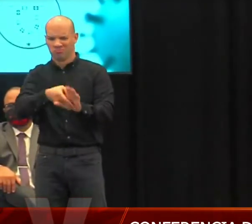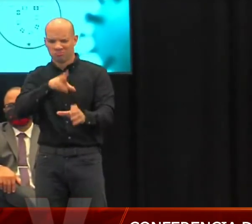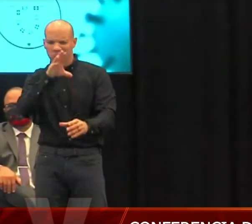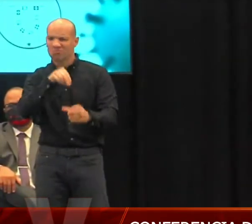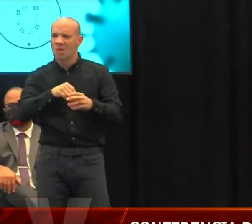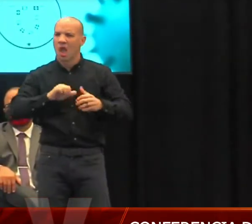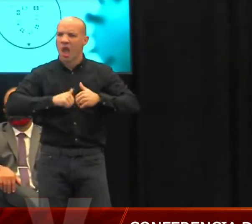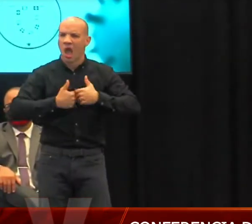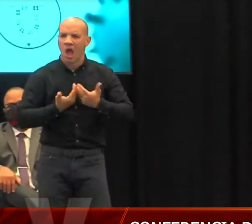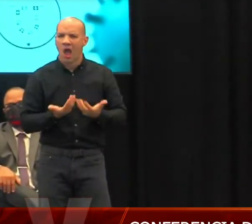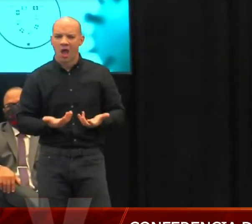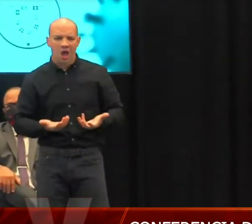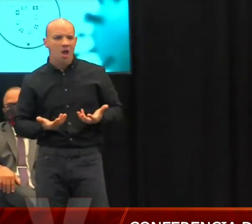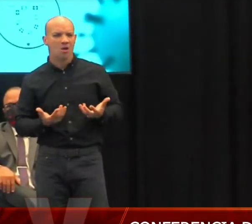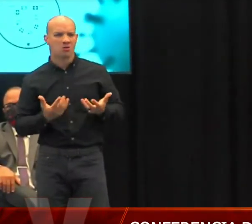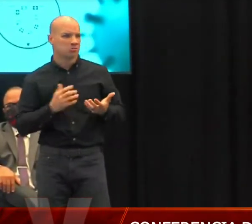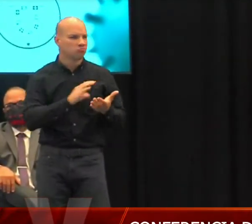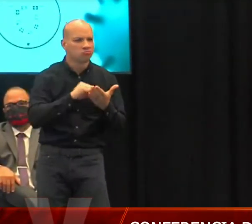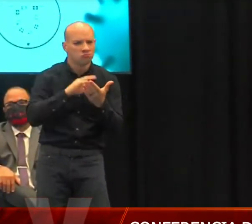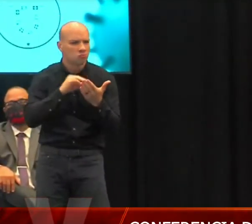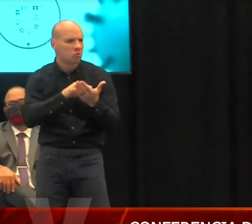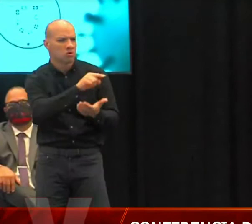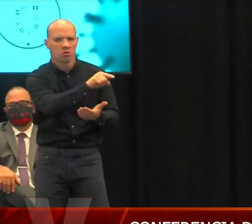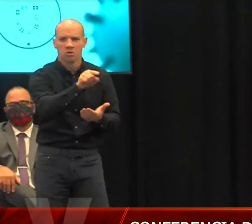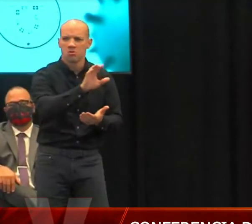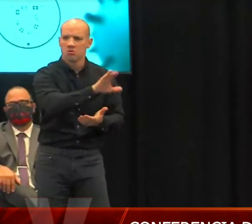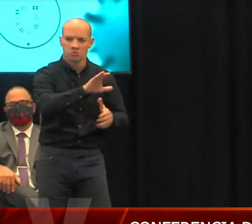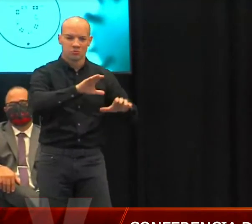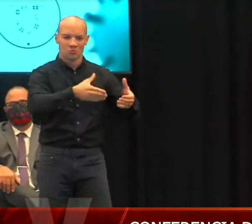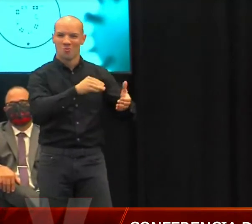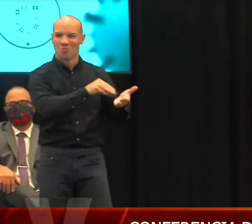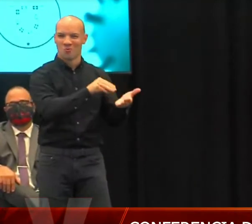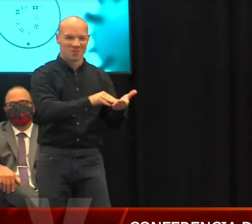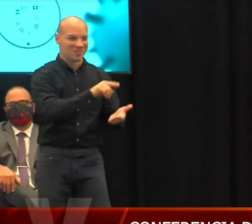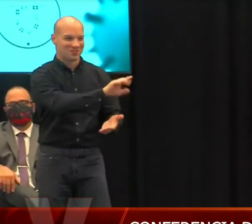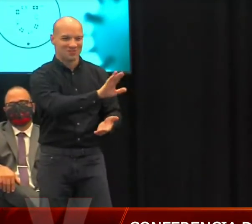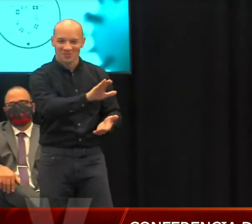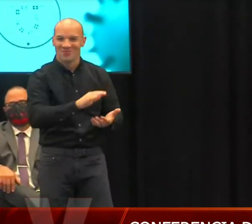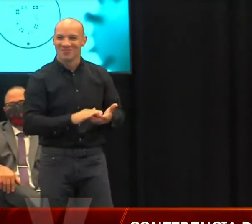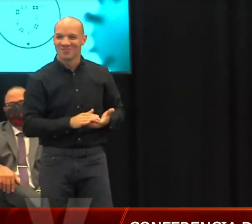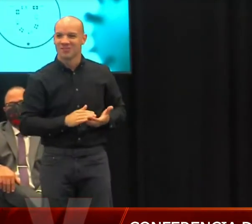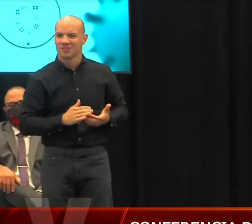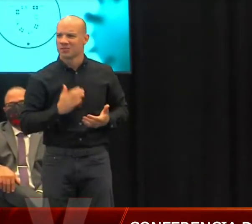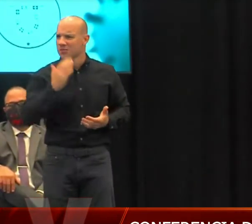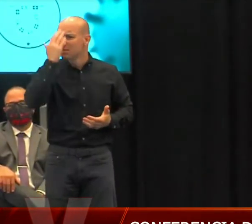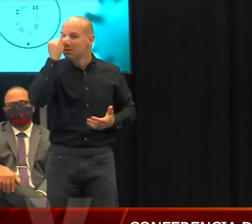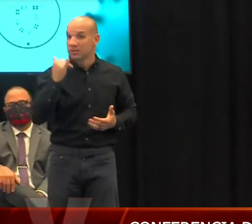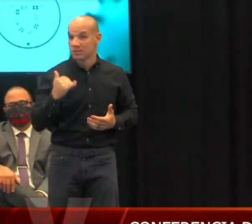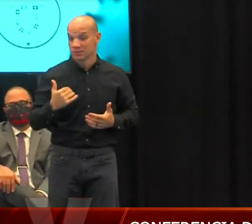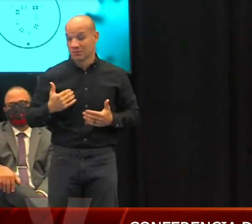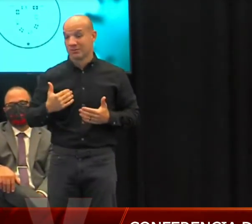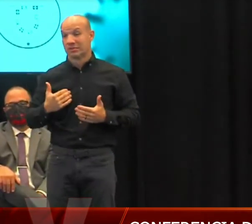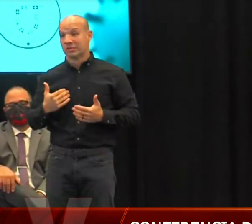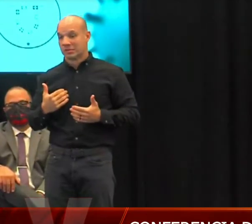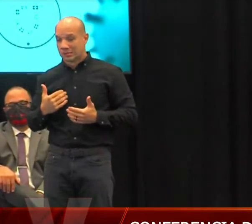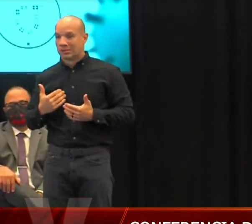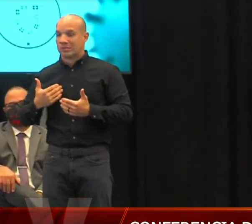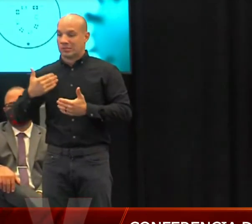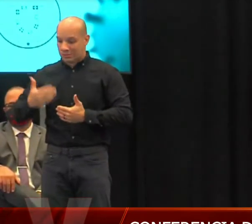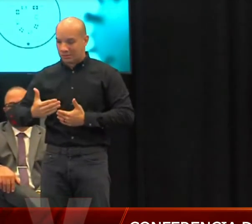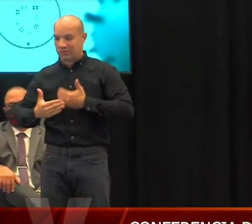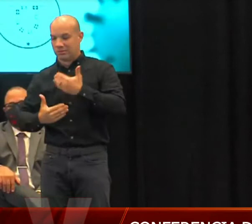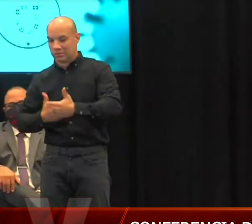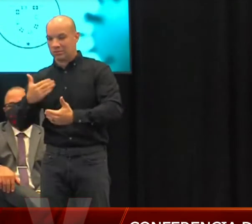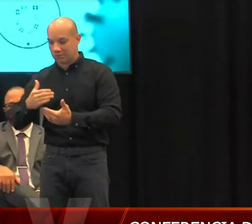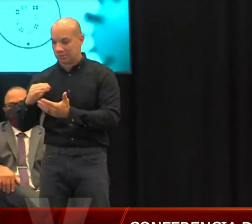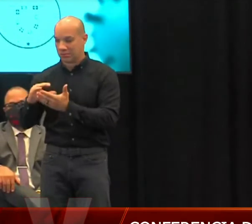aprendiendo muchísimo del Task Force Médico, porque realmente fue un proceso de aprendizaje, un proceso de